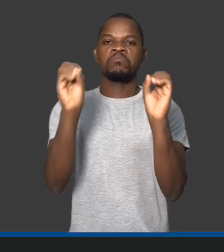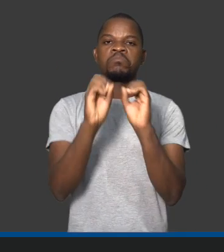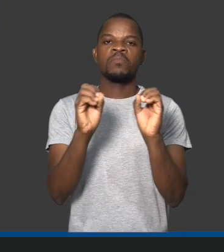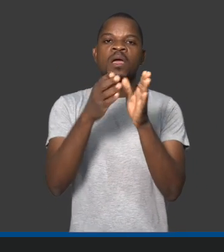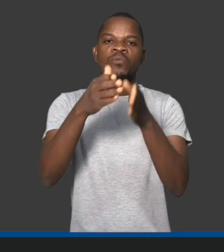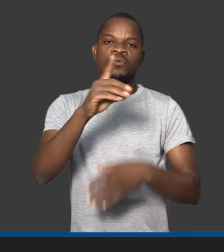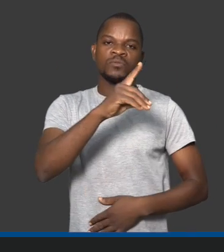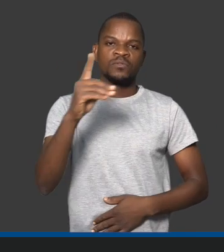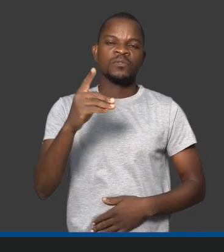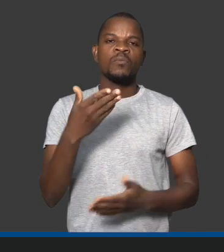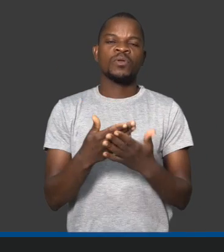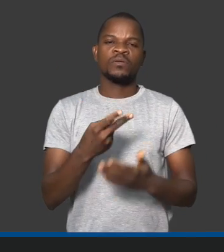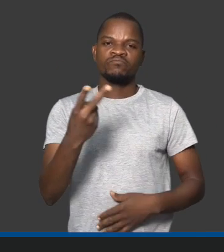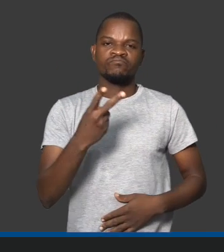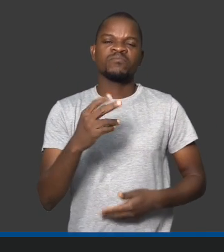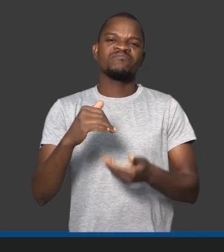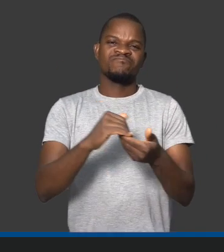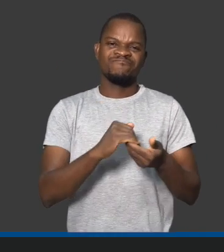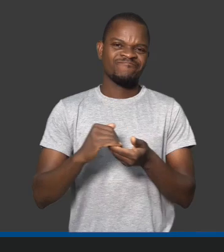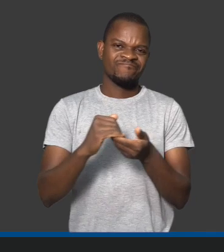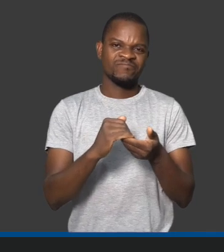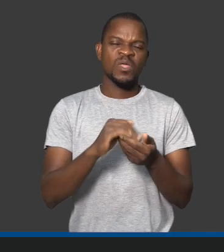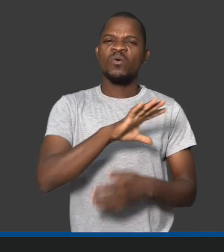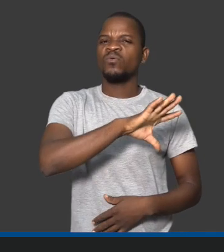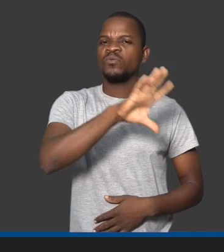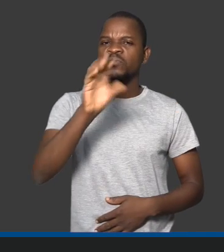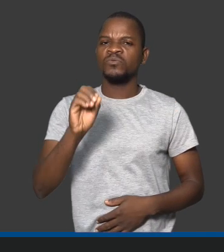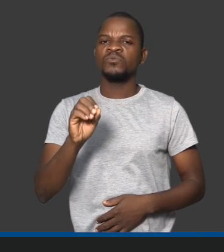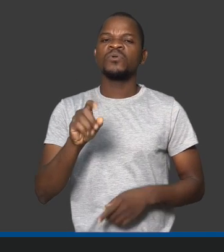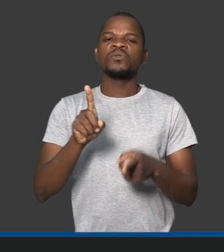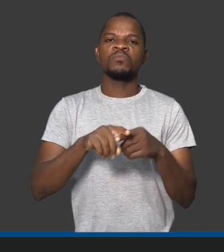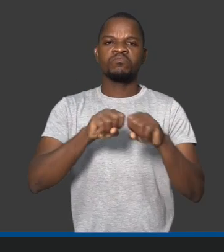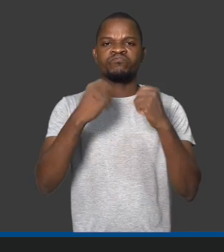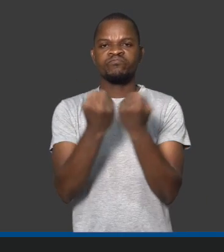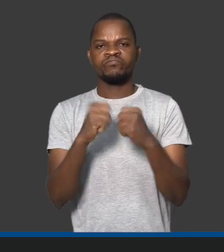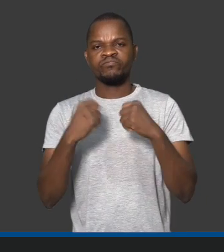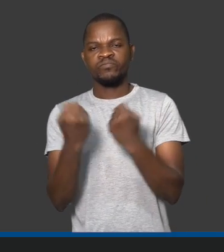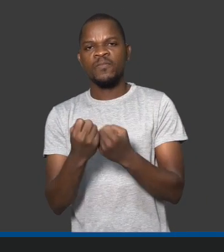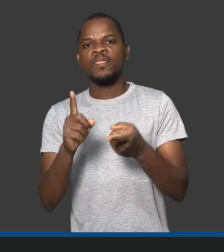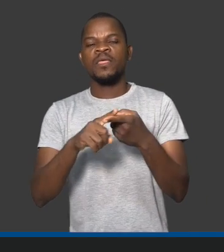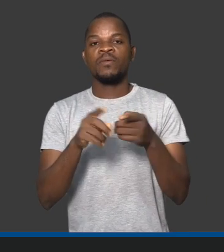formas de desigualdade. Então, eu acho que nós vamos realmente fortalecer nossos esforços. E a parcer